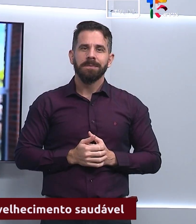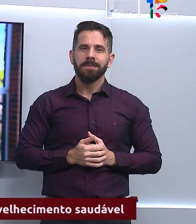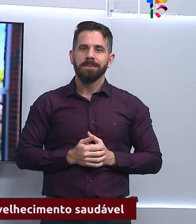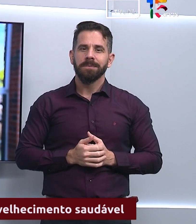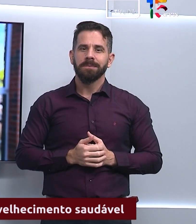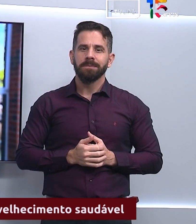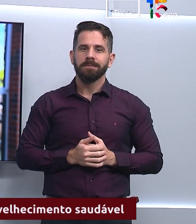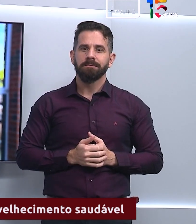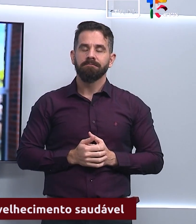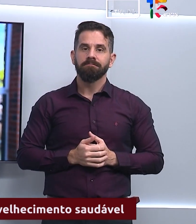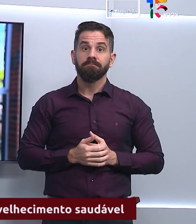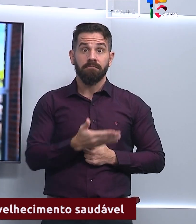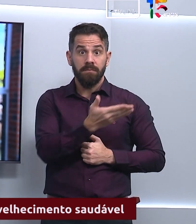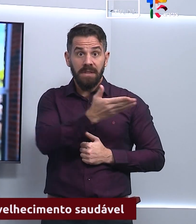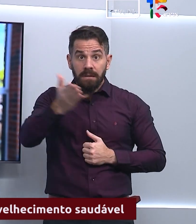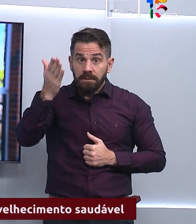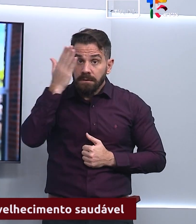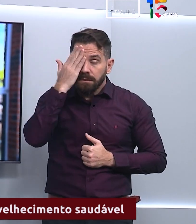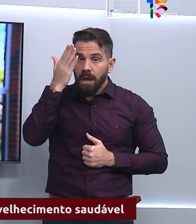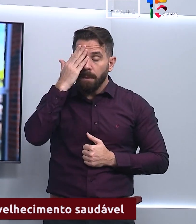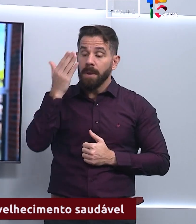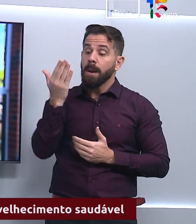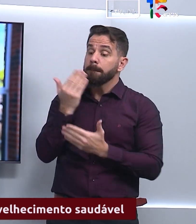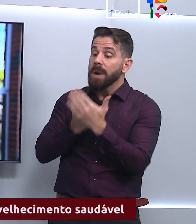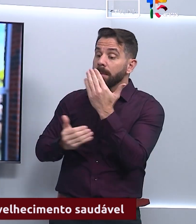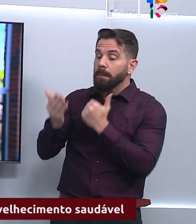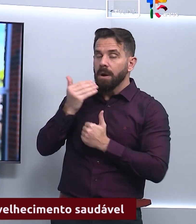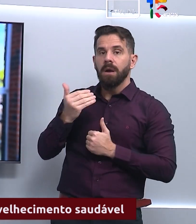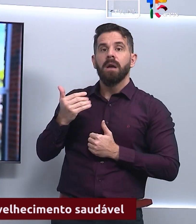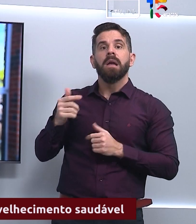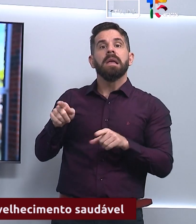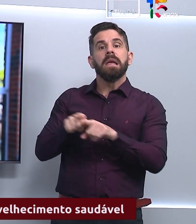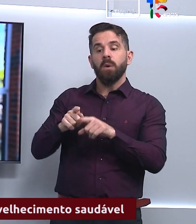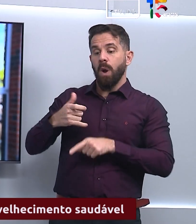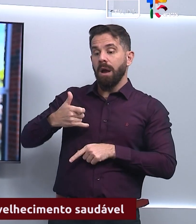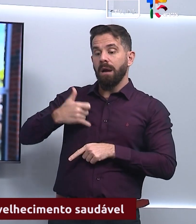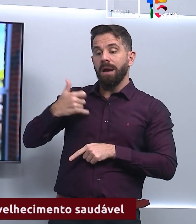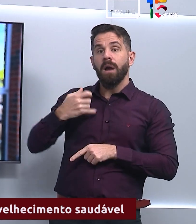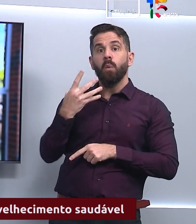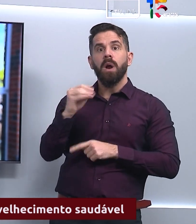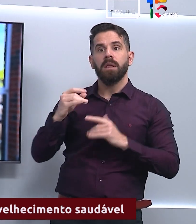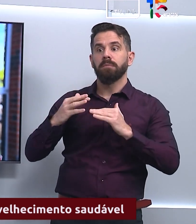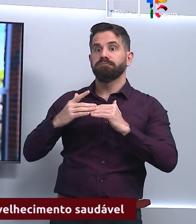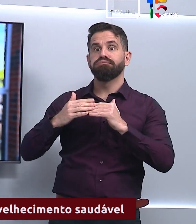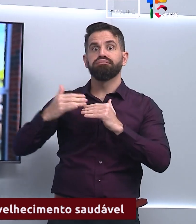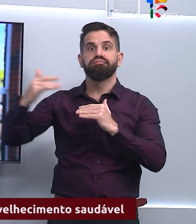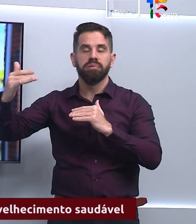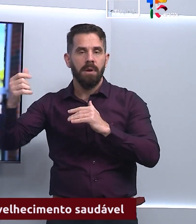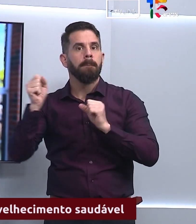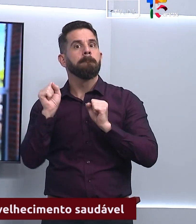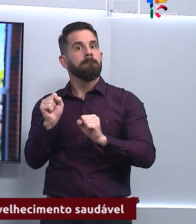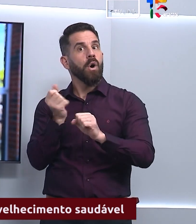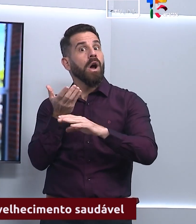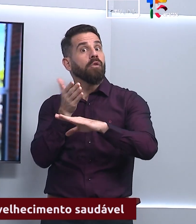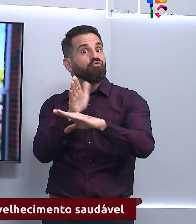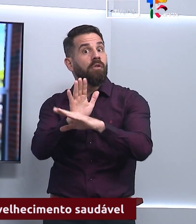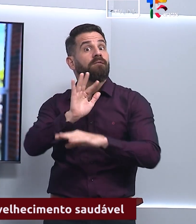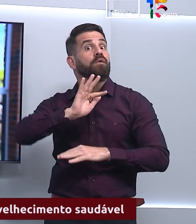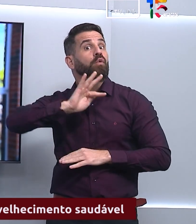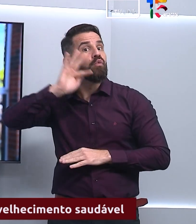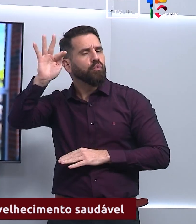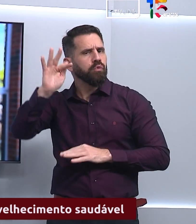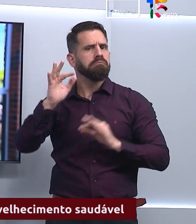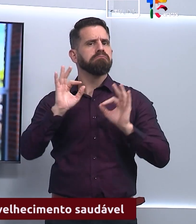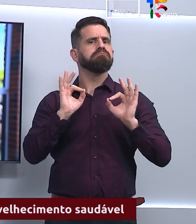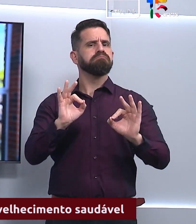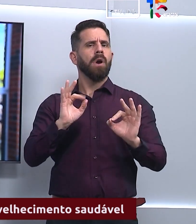Você sabia que sua alimentação na meia-idade determina sua qualidade de vida ao envelhecer? Isso mesmo, segundo